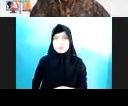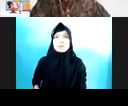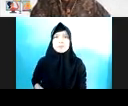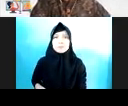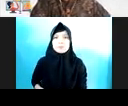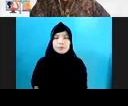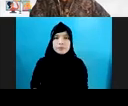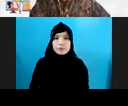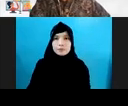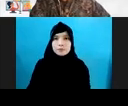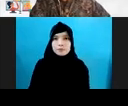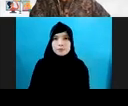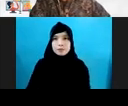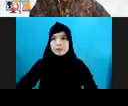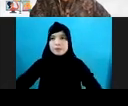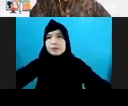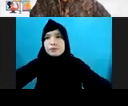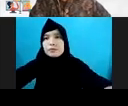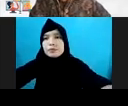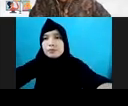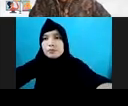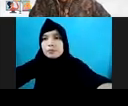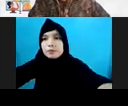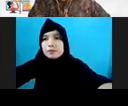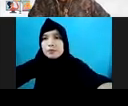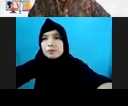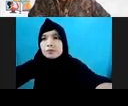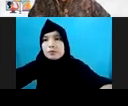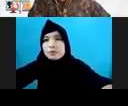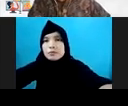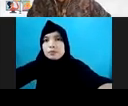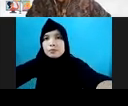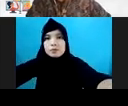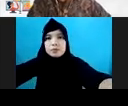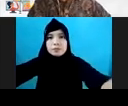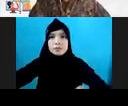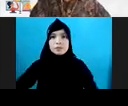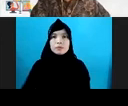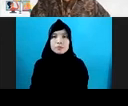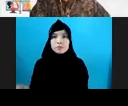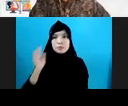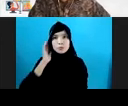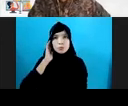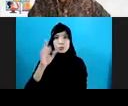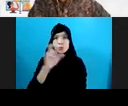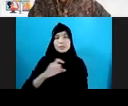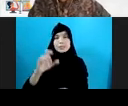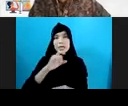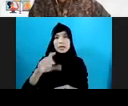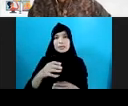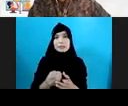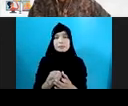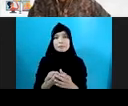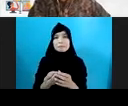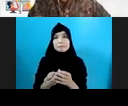dengan platform aplikasi media sosial, pepercanaan secara rutin. Untuk mencari dan mengembangkan sistem yang bisa memblocking dan